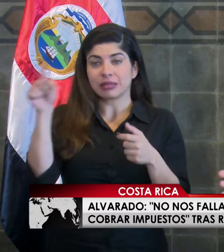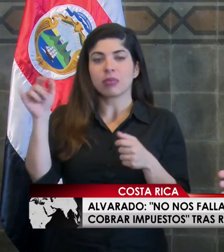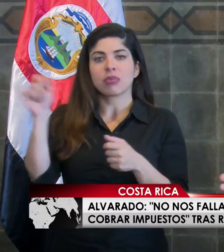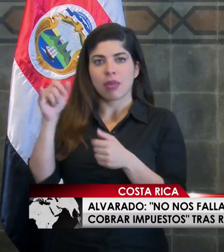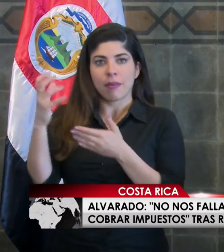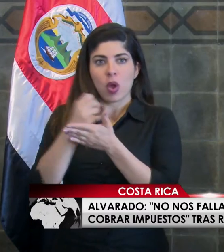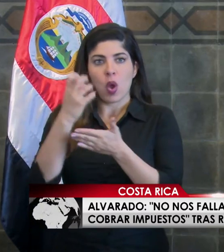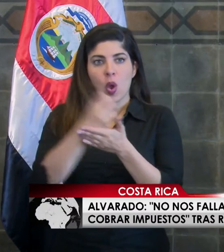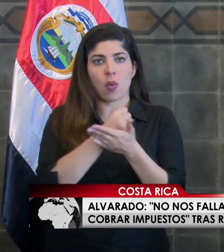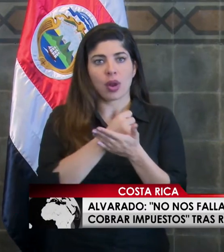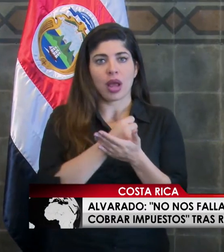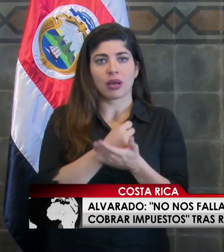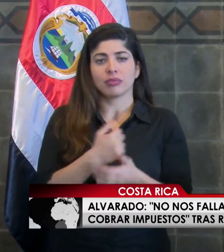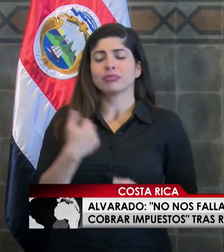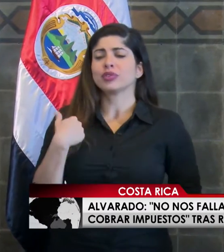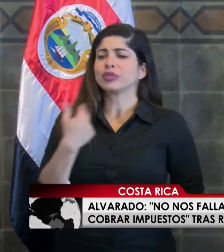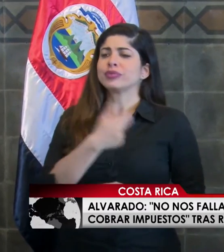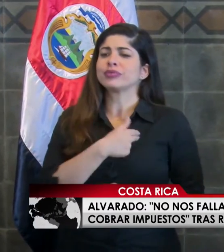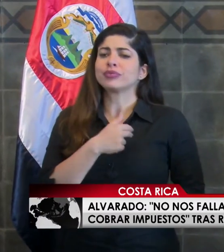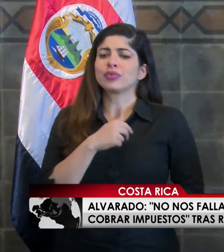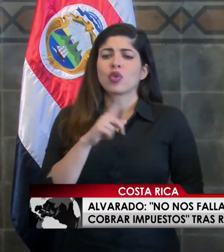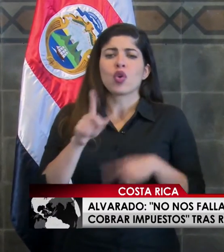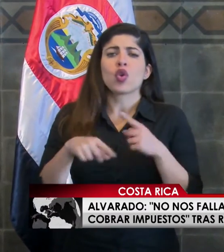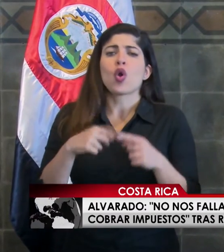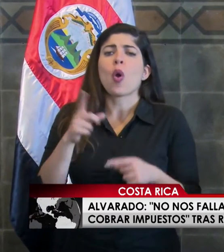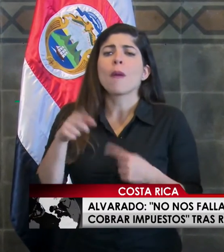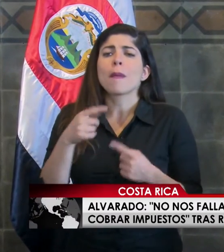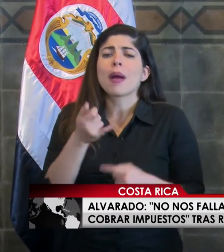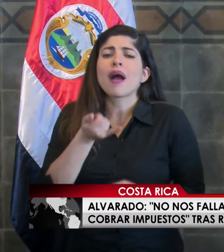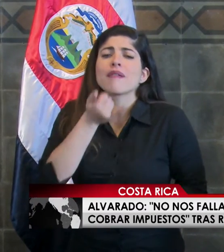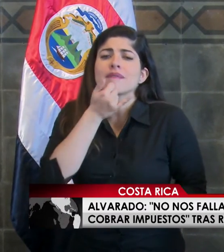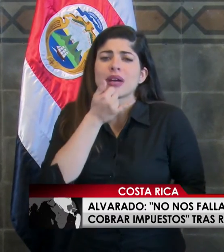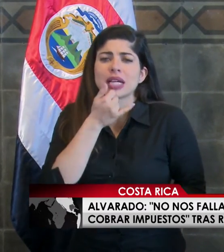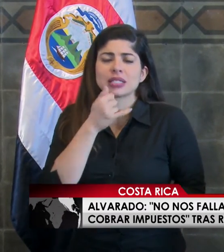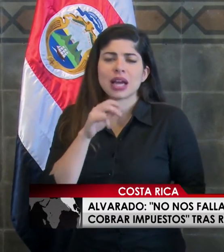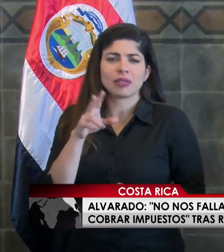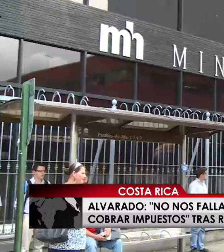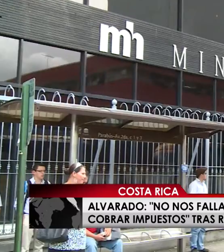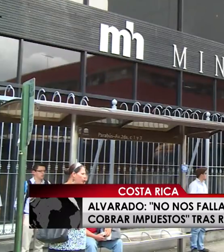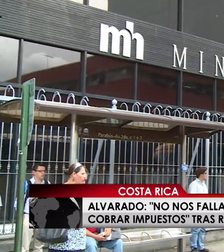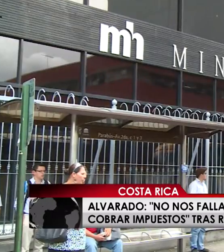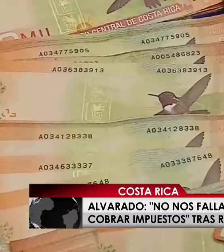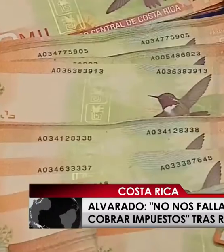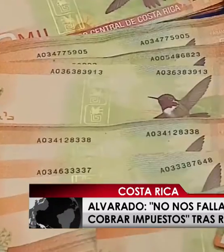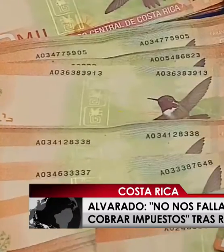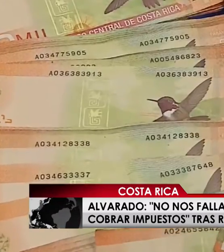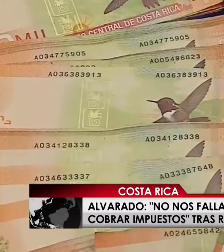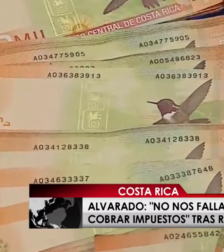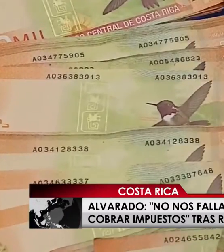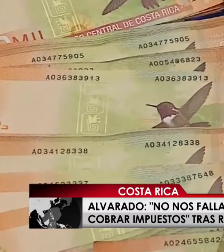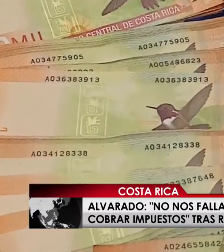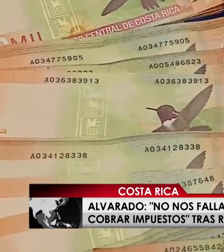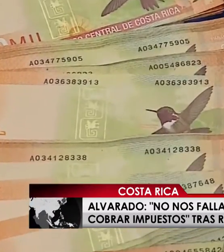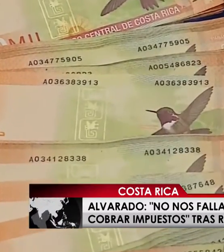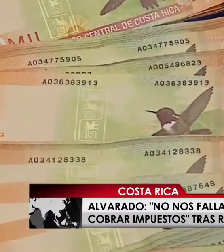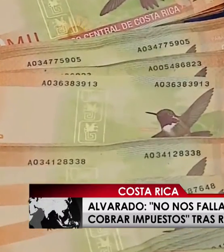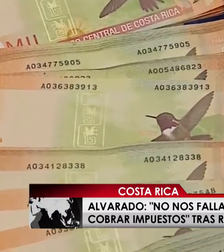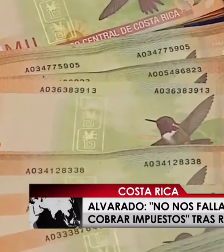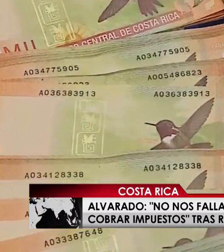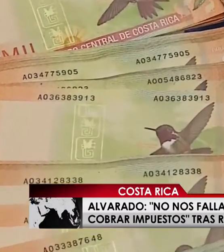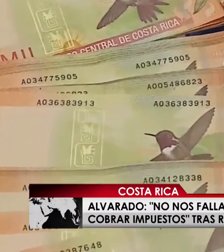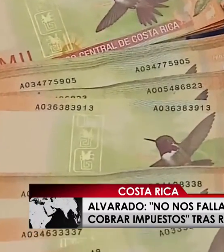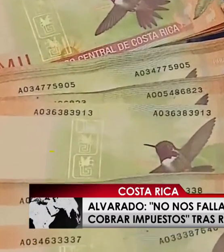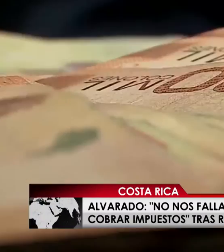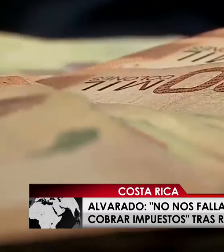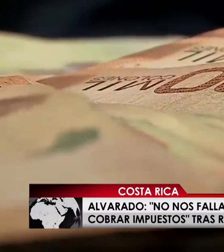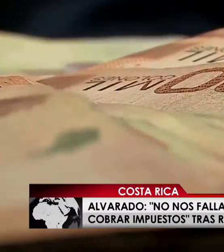No nos fallará el pulso a la hora de hacer eso. Yo he pedido